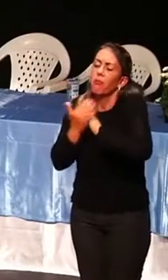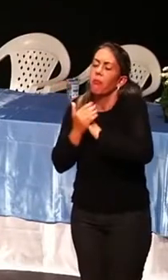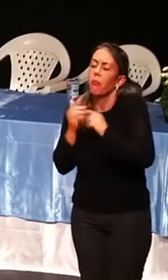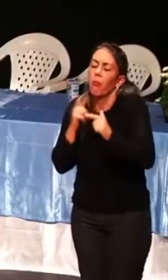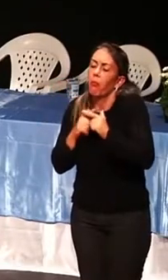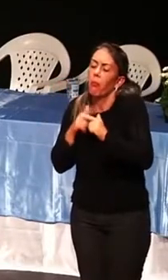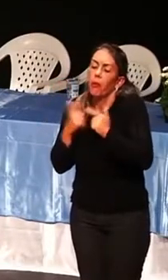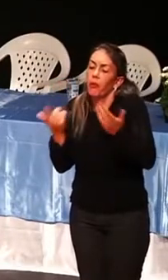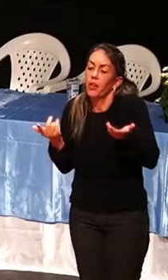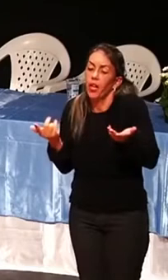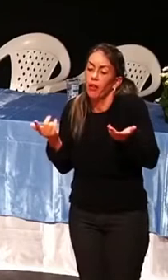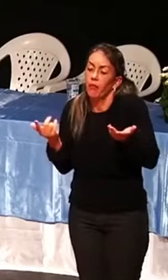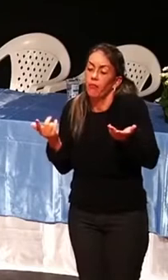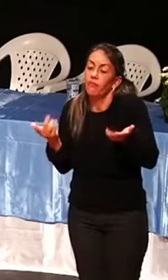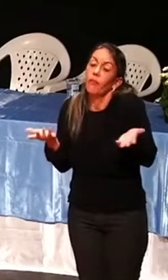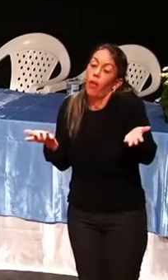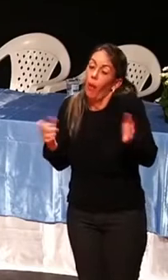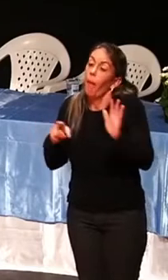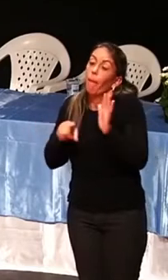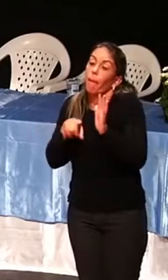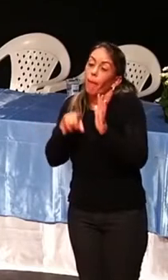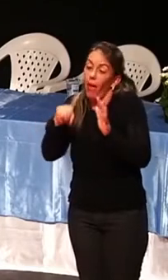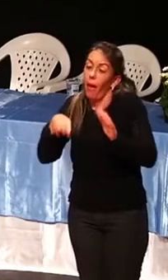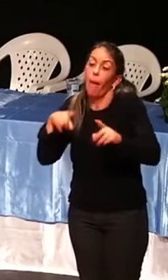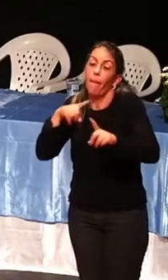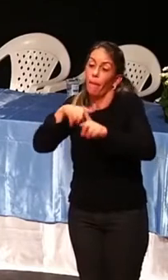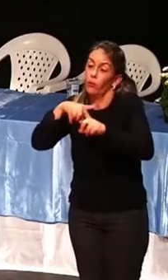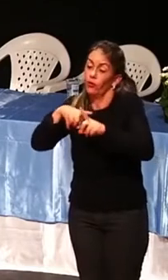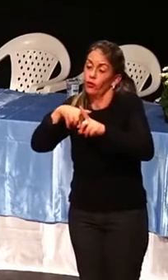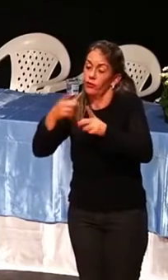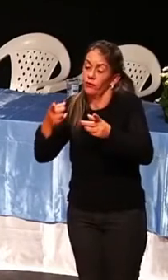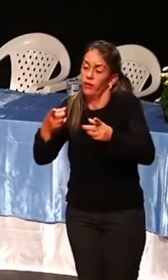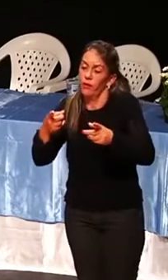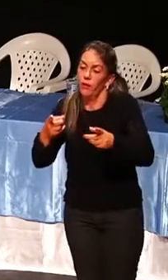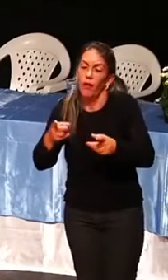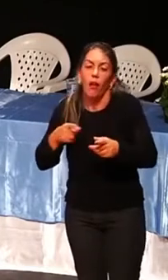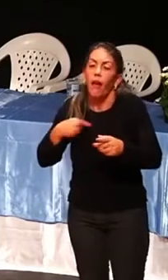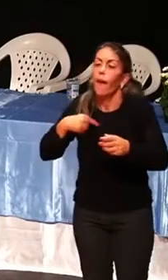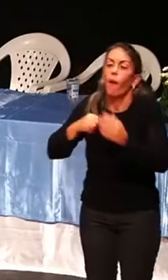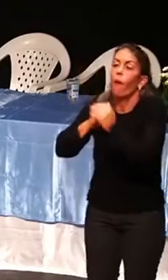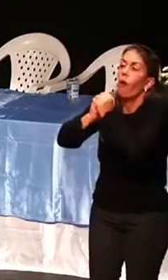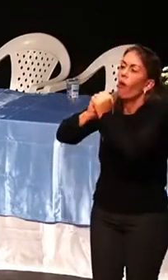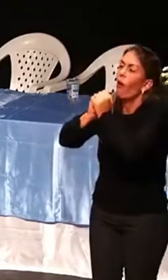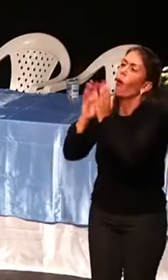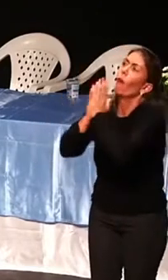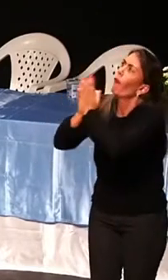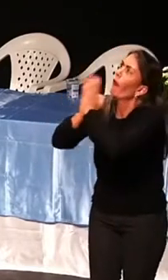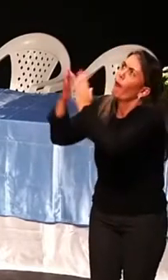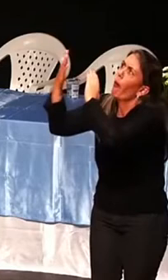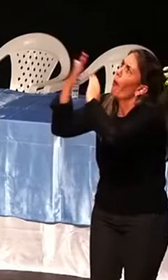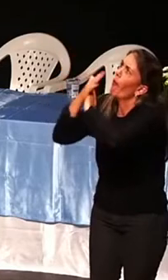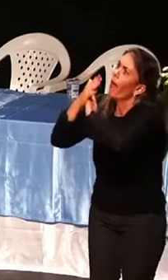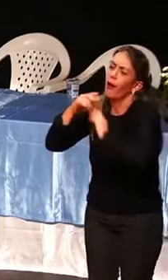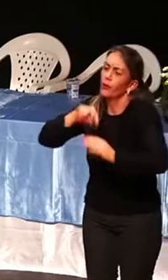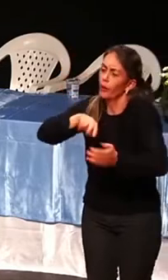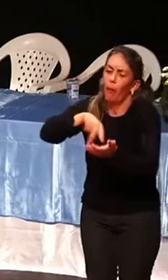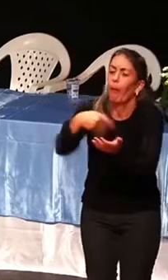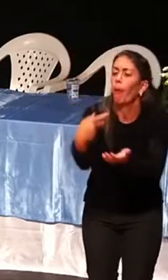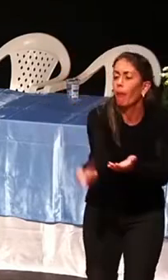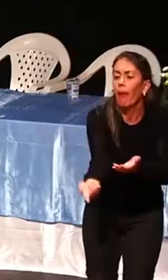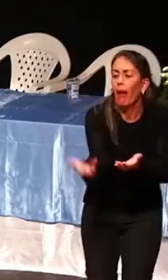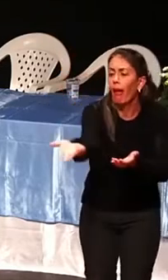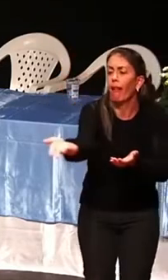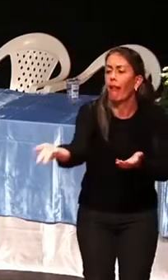Porque a oração é positiva. Ninguém ora assim, meu Deus, me ajudo a cair do palco, quebrar as duas pernas. No colo da fatinha ainda, né?